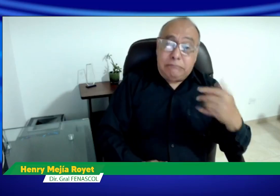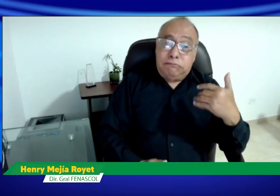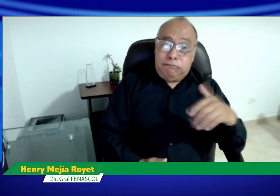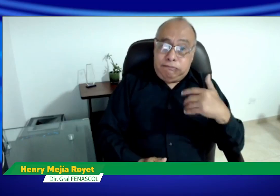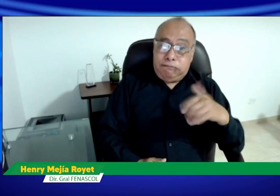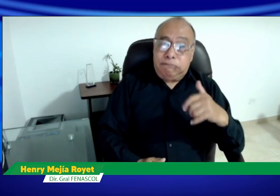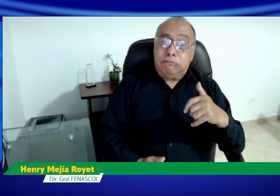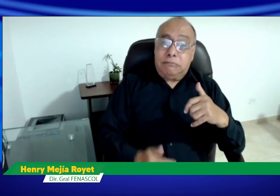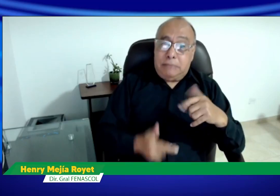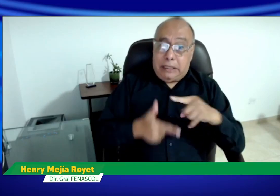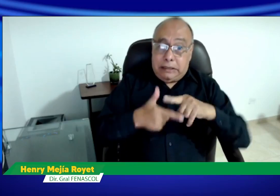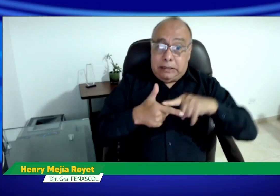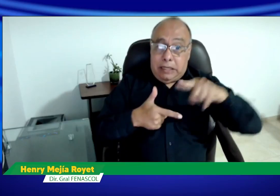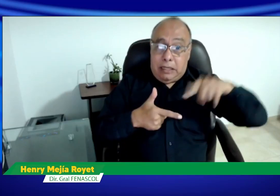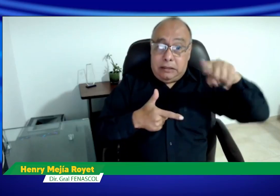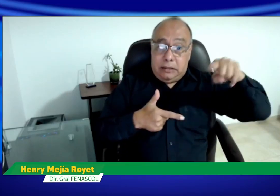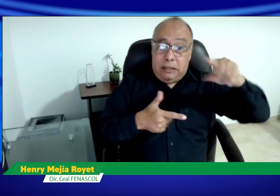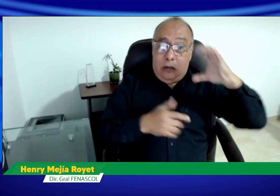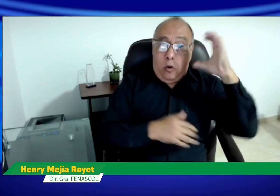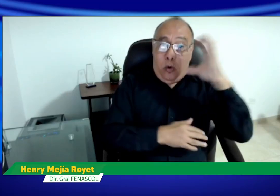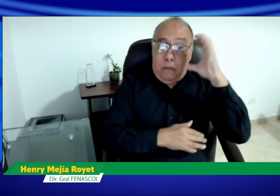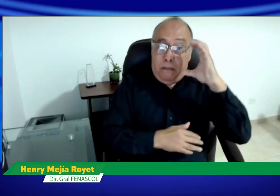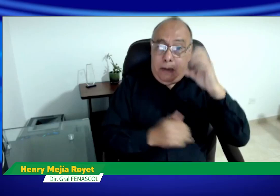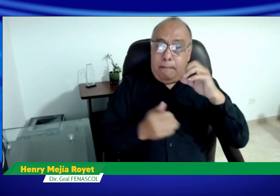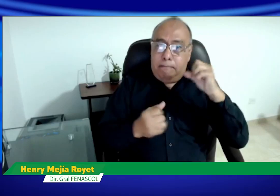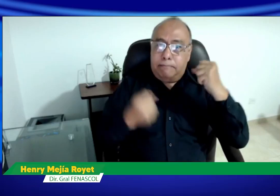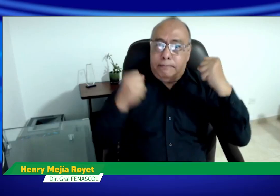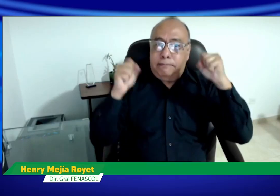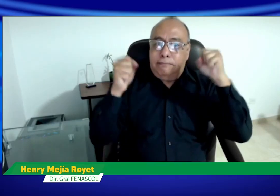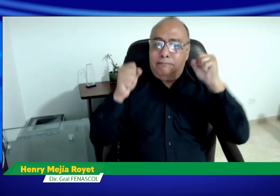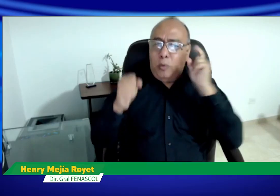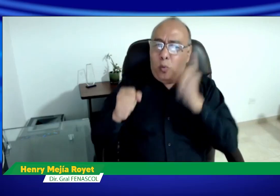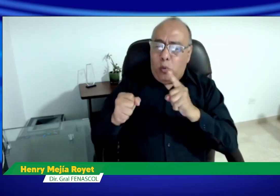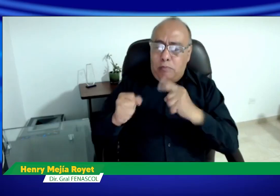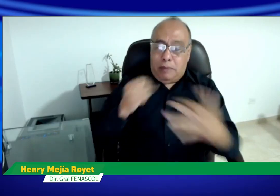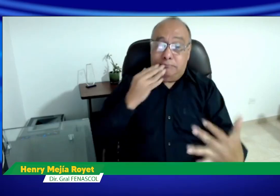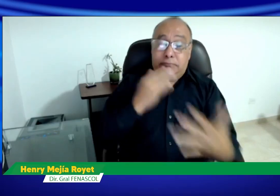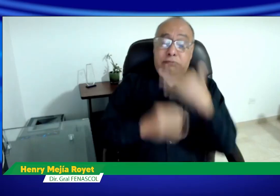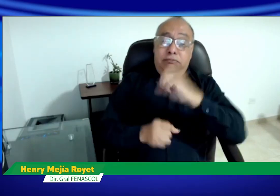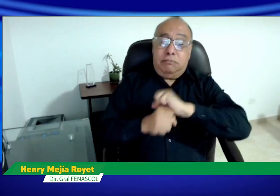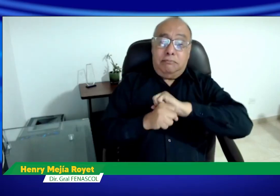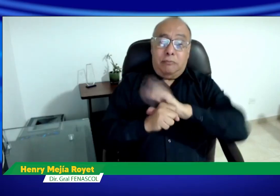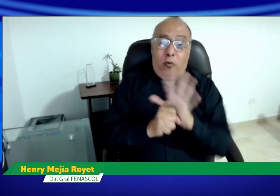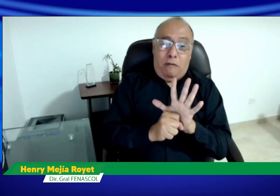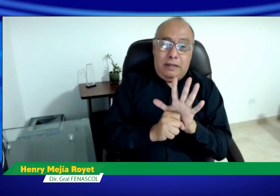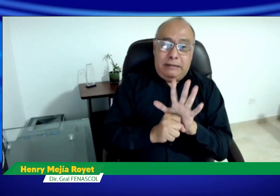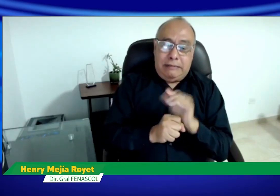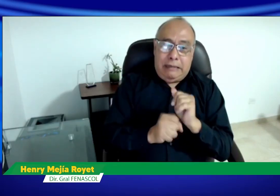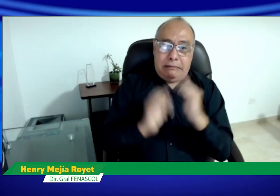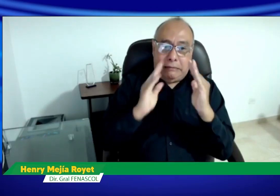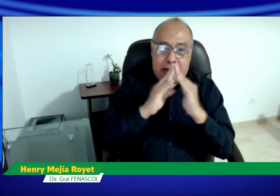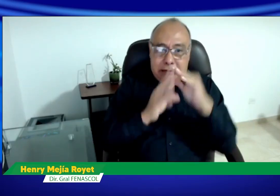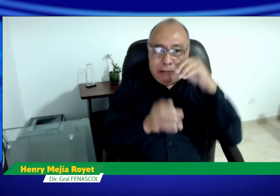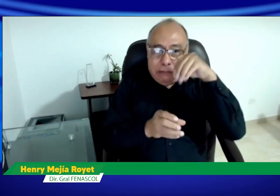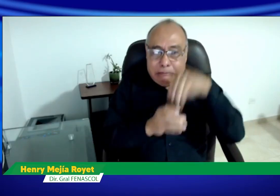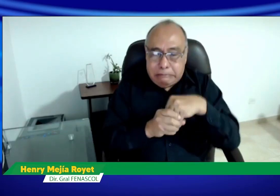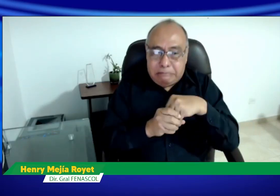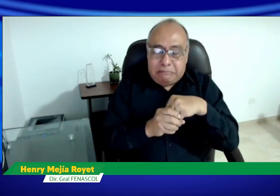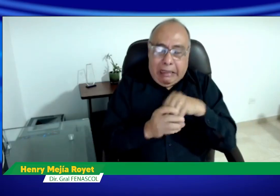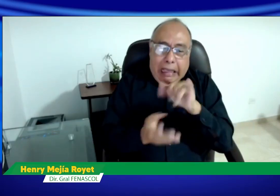¿Lo vieron? Efectivamente las estadísticas en nuestro país son alarmantes y son situaciones